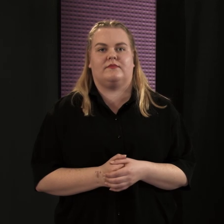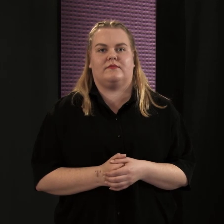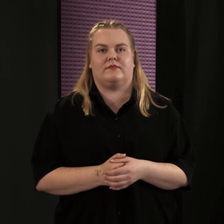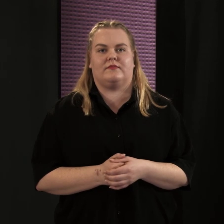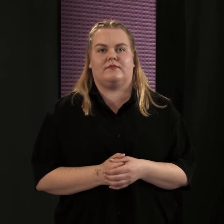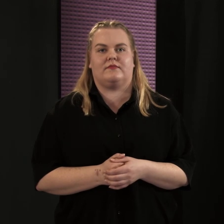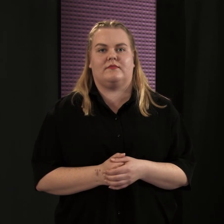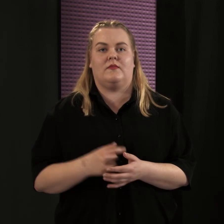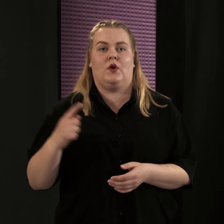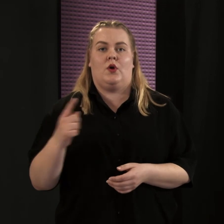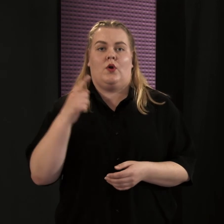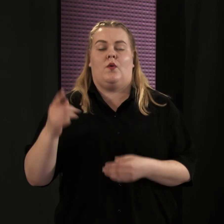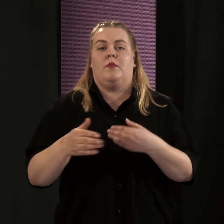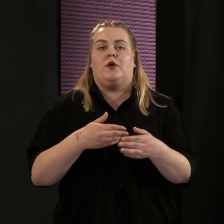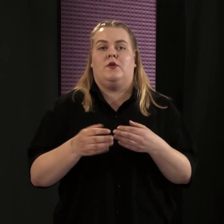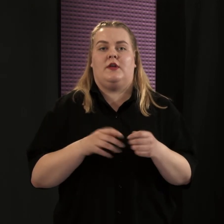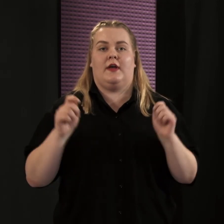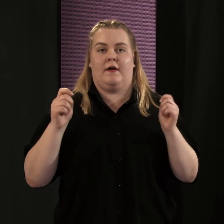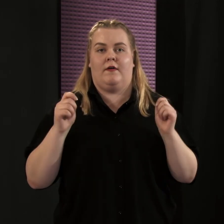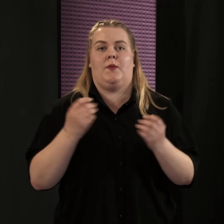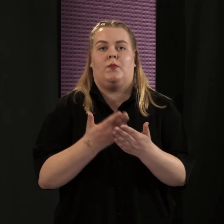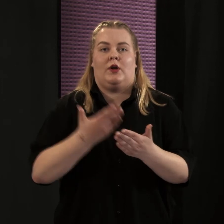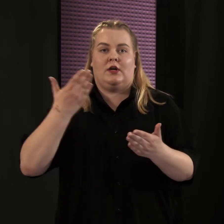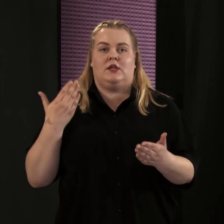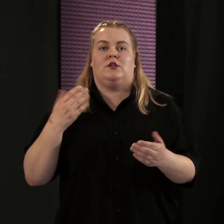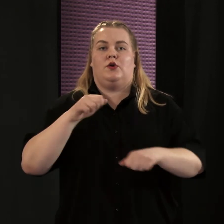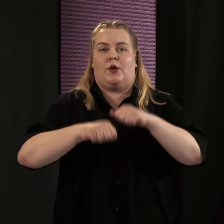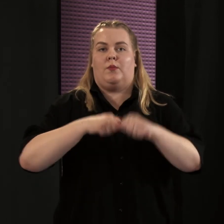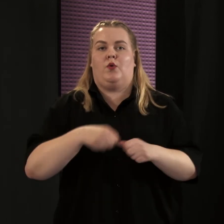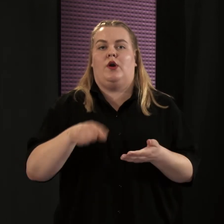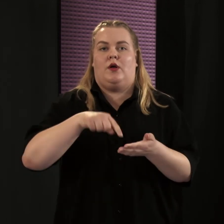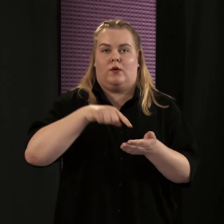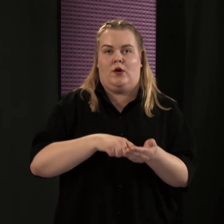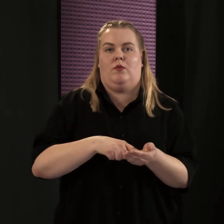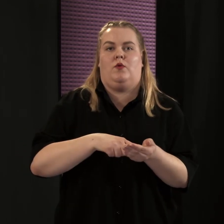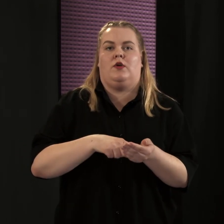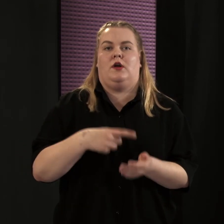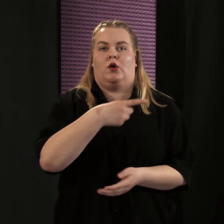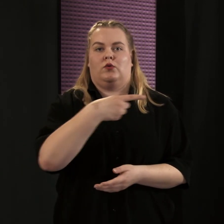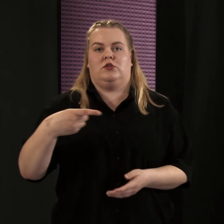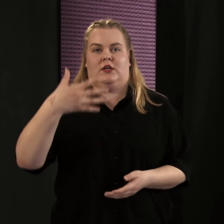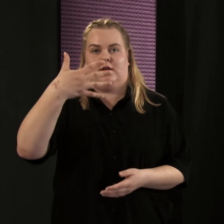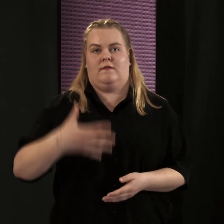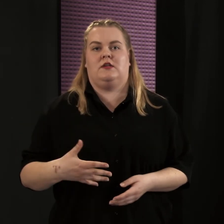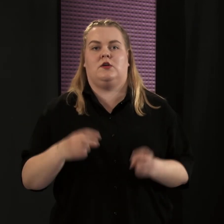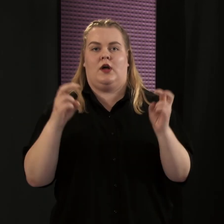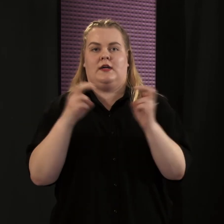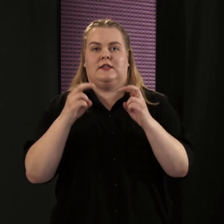Kuopio tekee vappuna historiaa pyöräilykaupunkina, kun 150 sähköavusteista